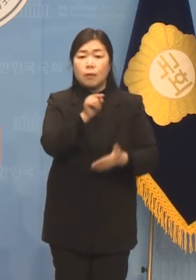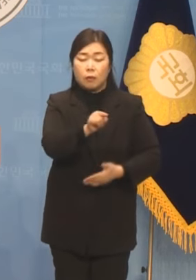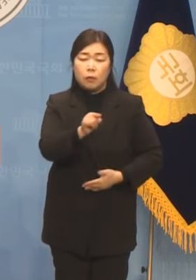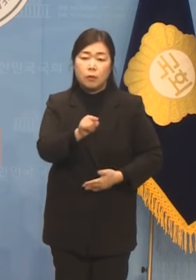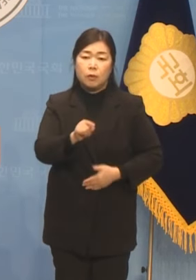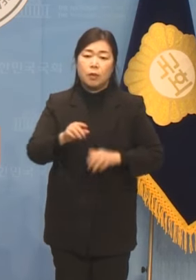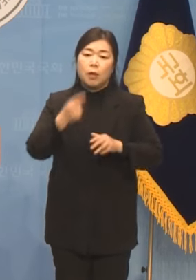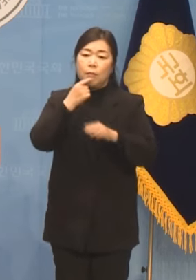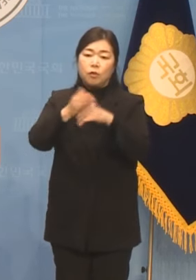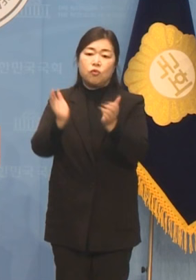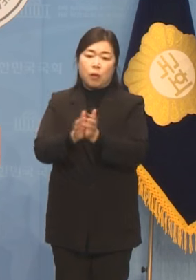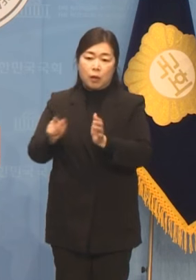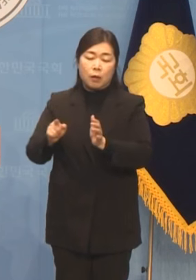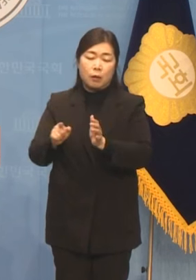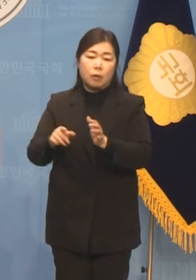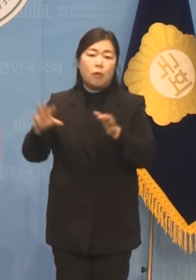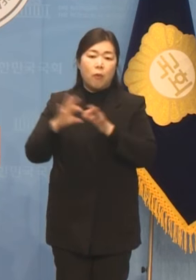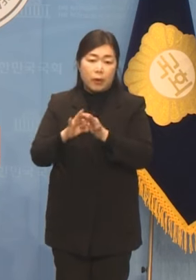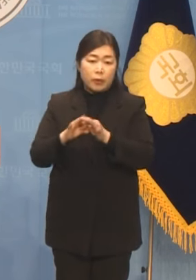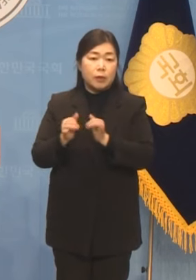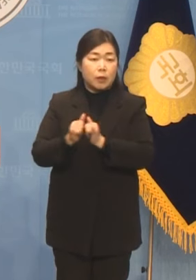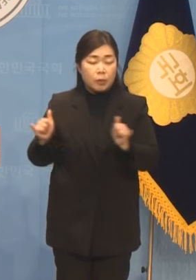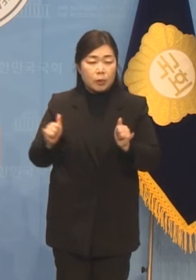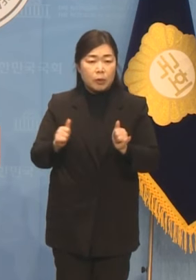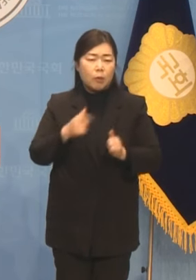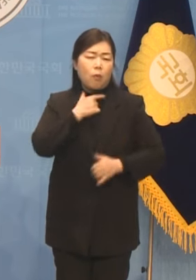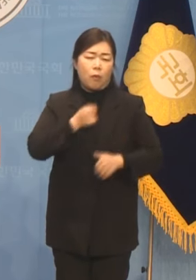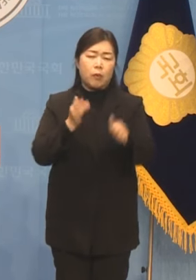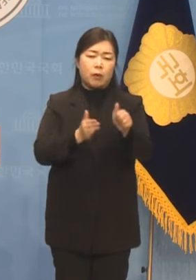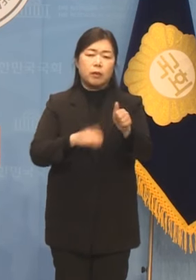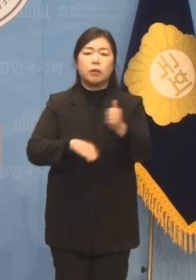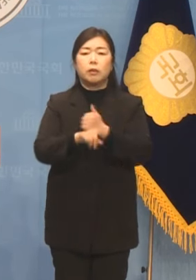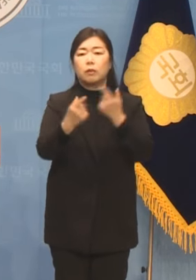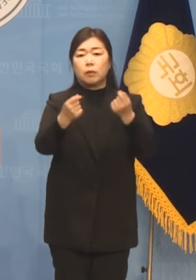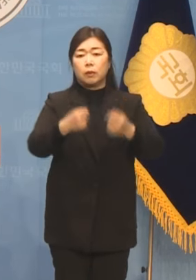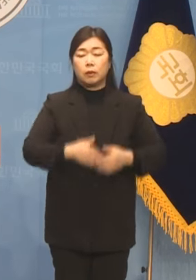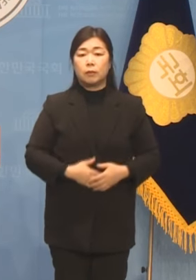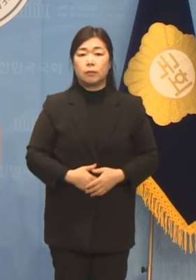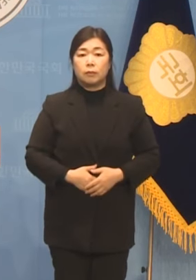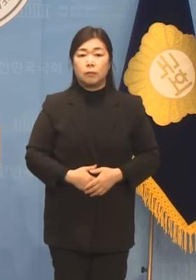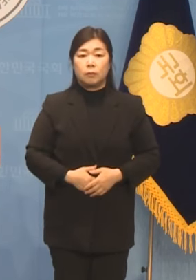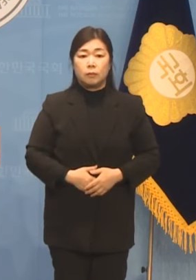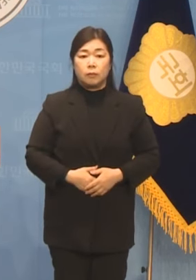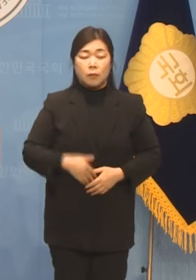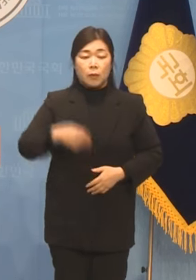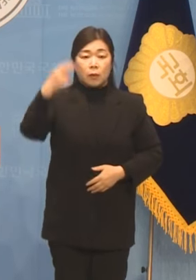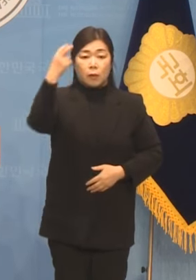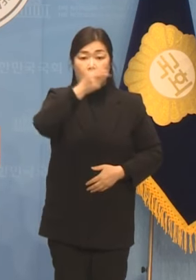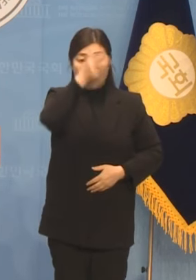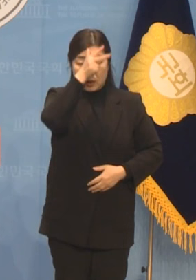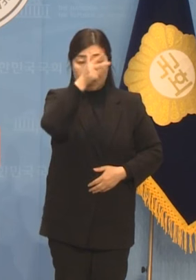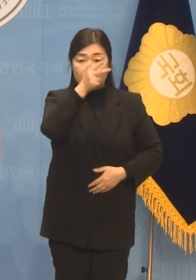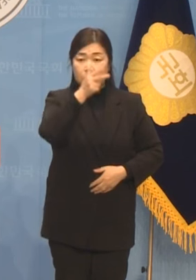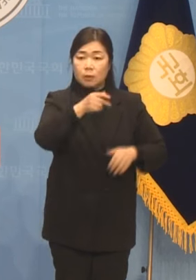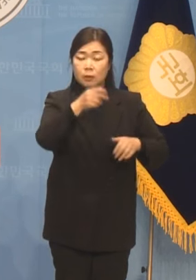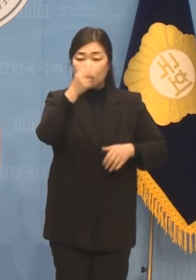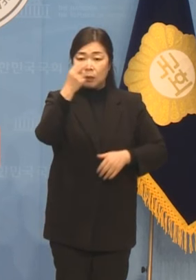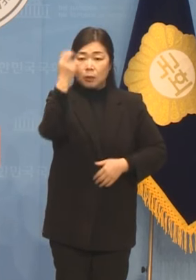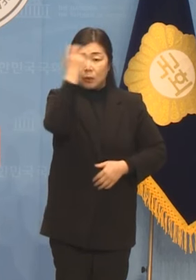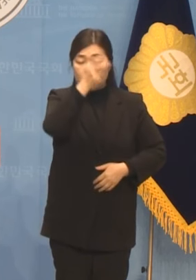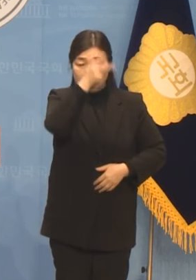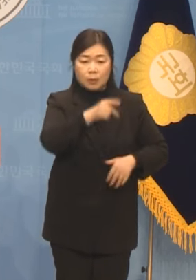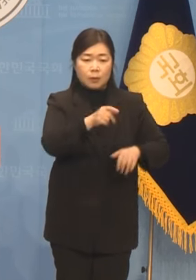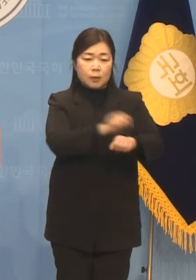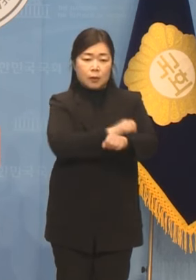윤석열 검사독재정권 심판과 검찰특권의 철폐입니다. 하지만 공관위의 이번